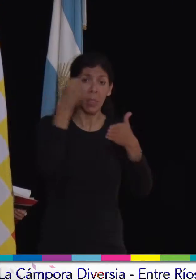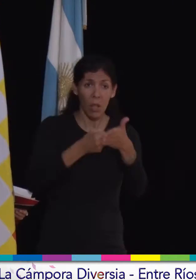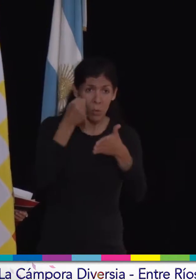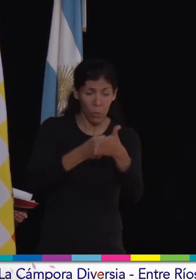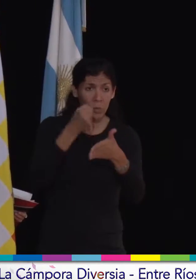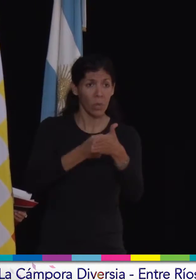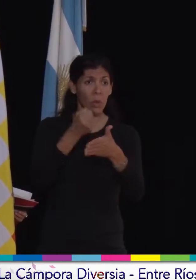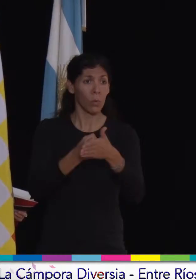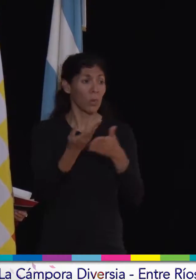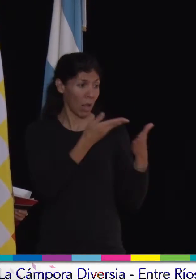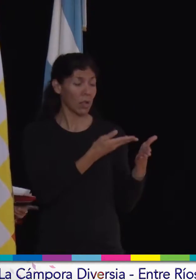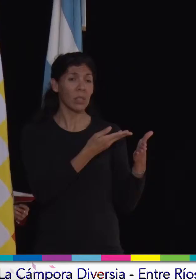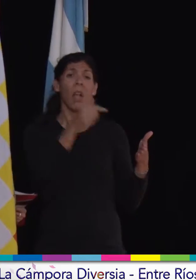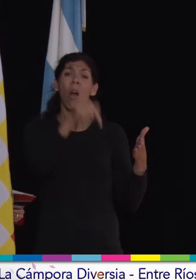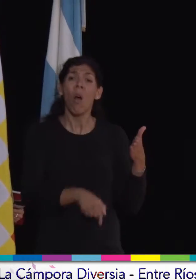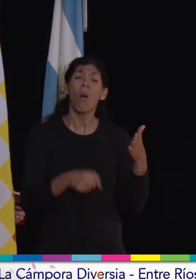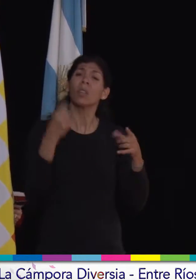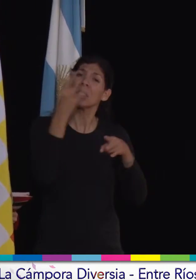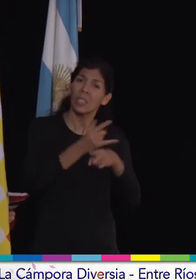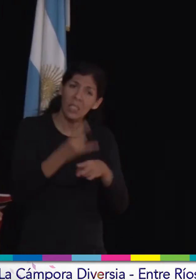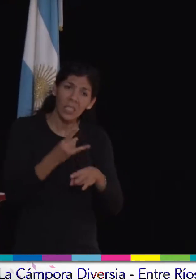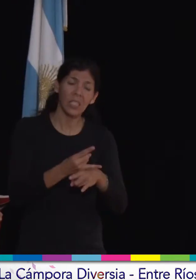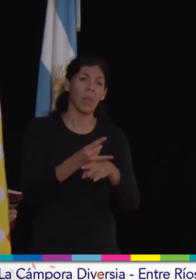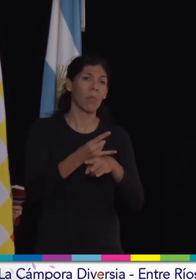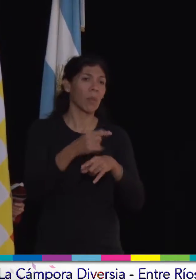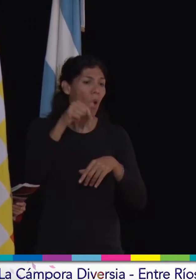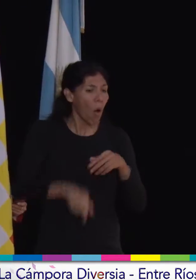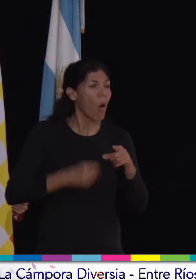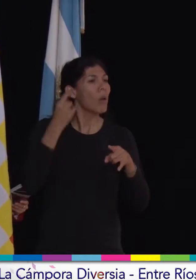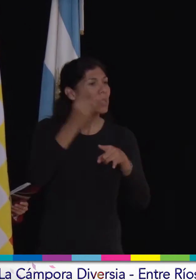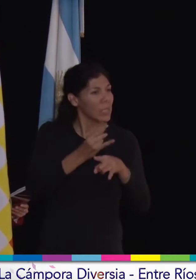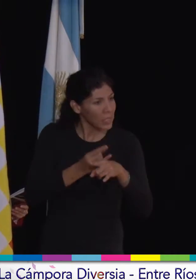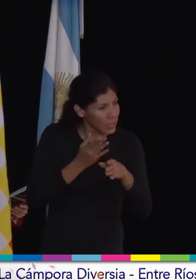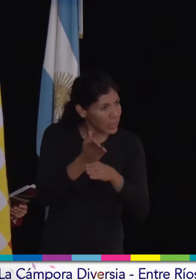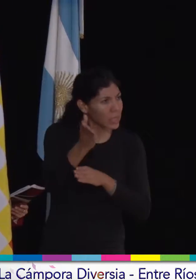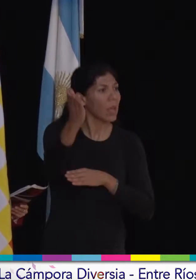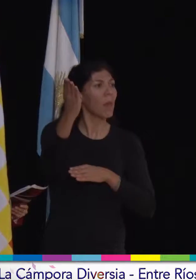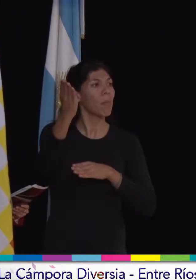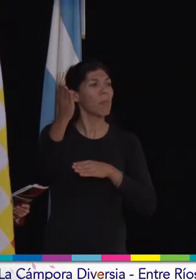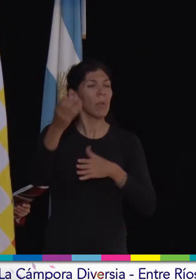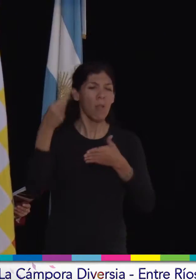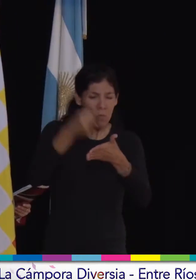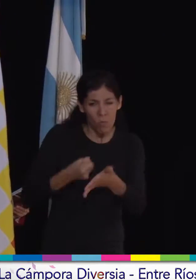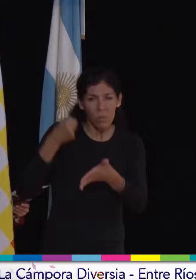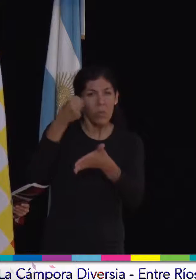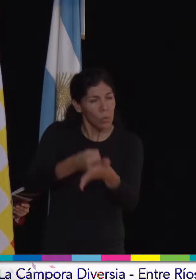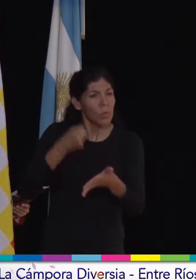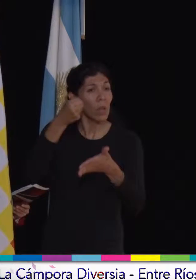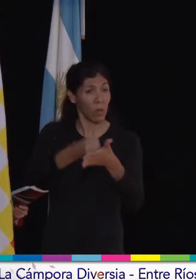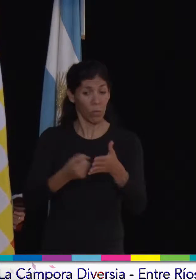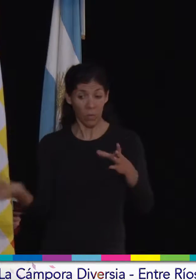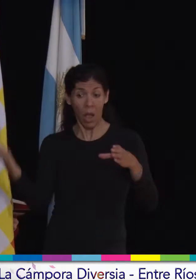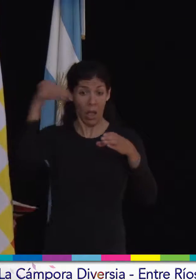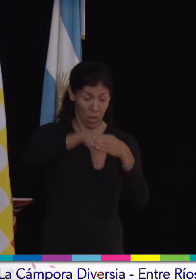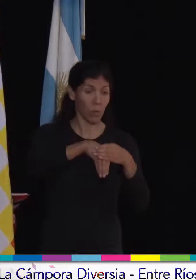Yo hoy y siempre redoblo la apuesta, hoy y siempre redoblo las fuerzas y hoy y siempre voy a seguir luchando por la inclusión.